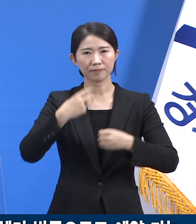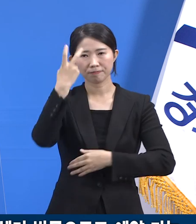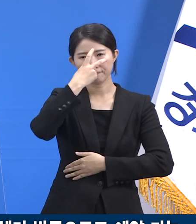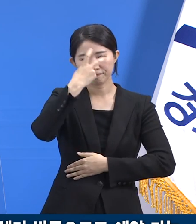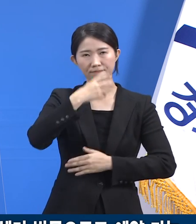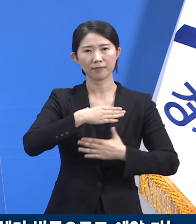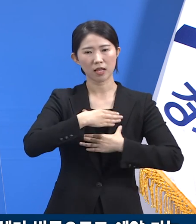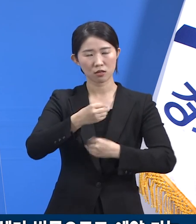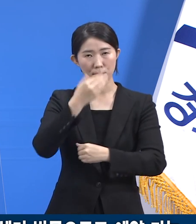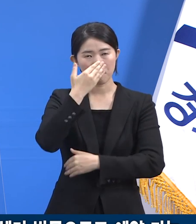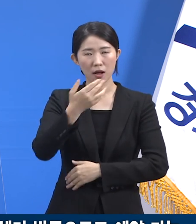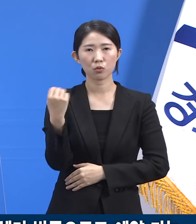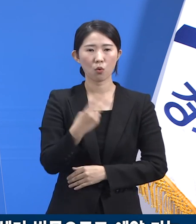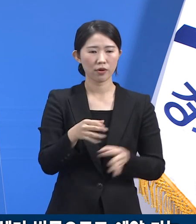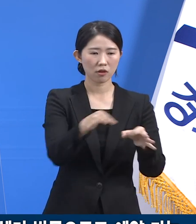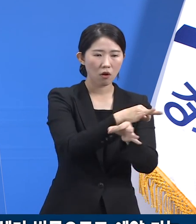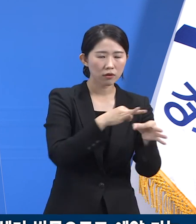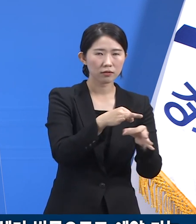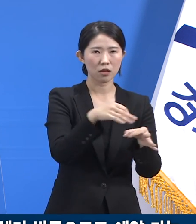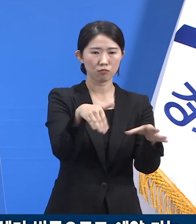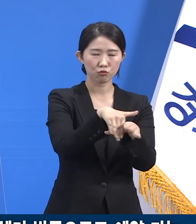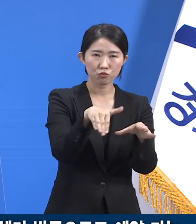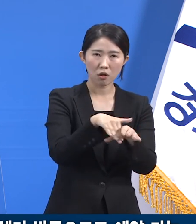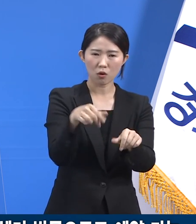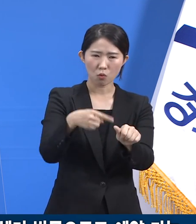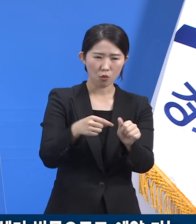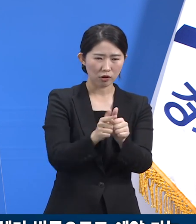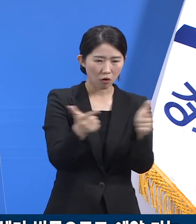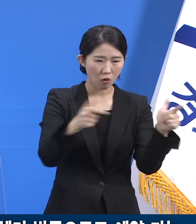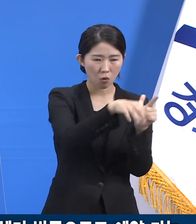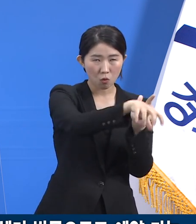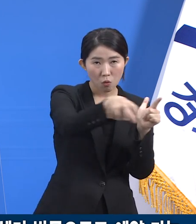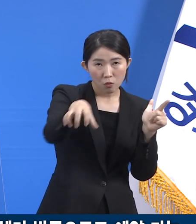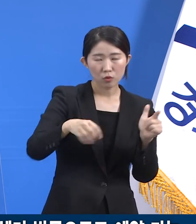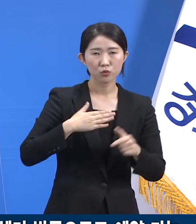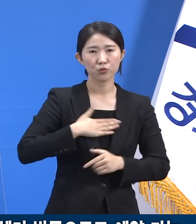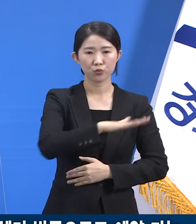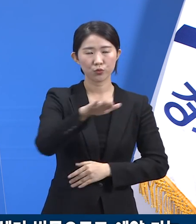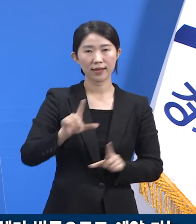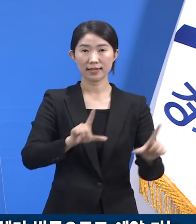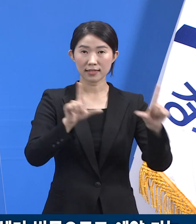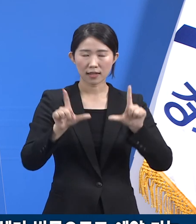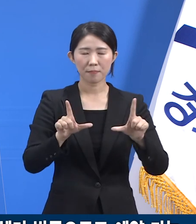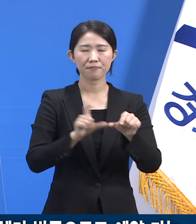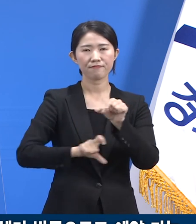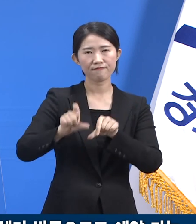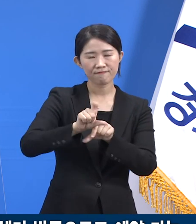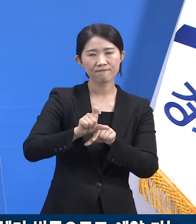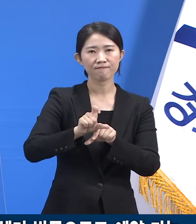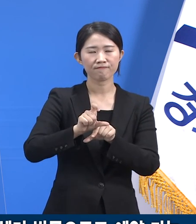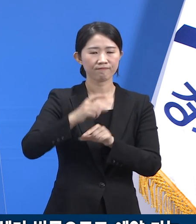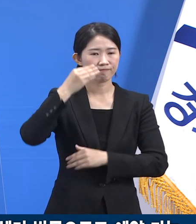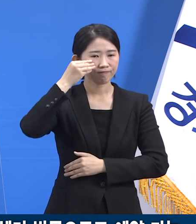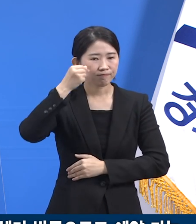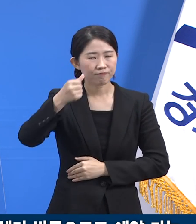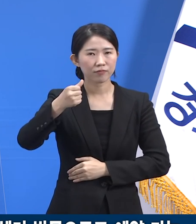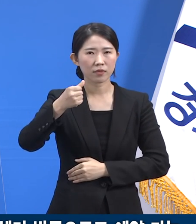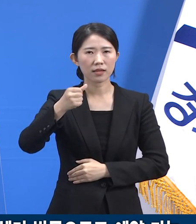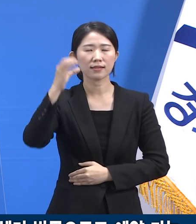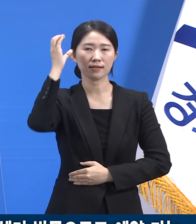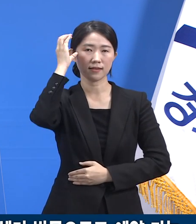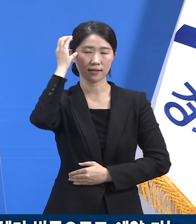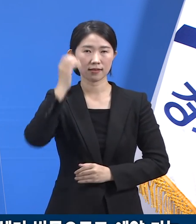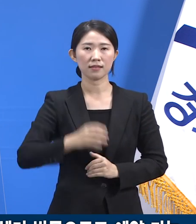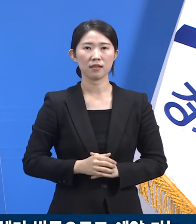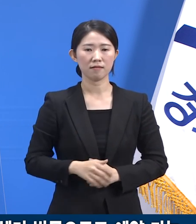각 분야에서 우리 삶의 자유로운 공간들이 순조롭게 폭넓어지기를 기대합니다. 모두가